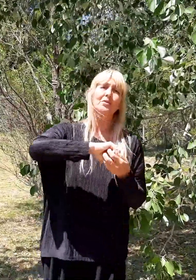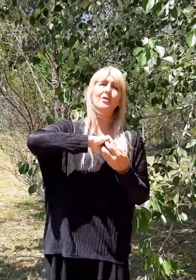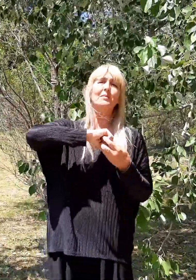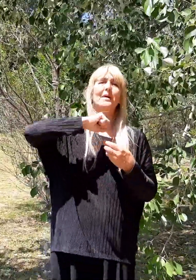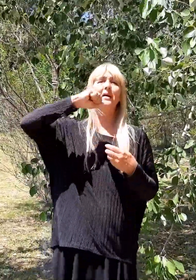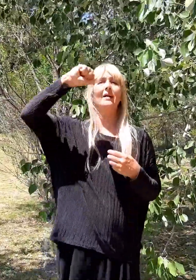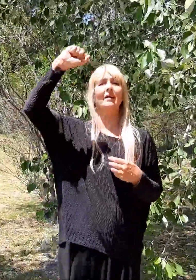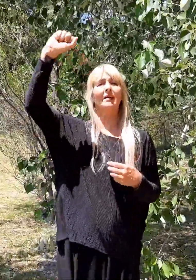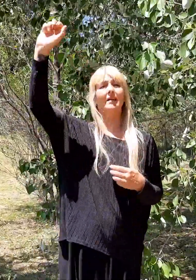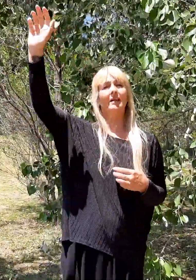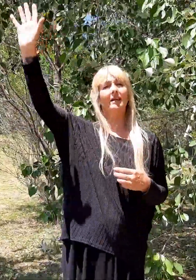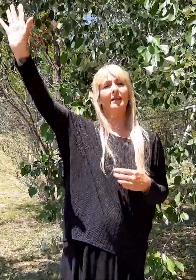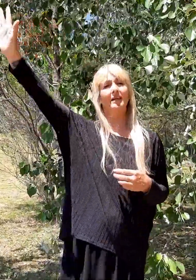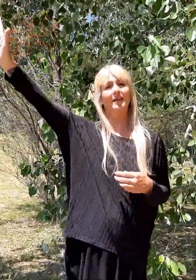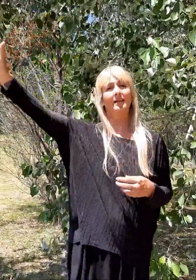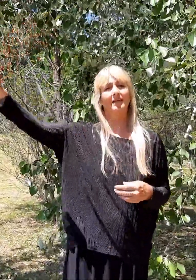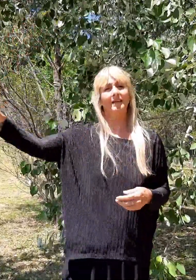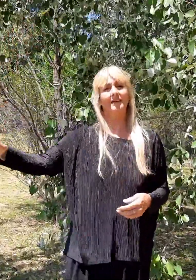tomaré